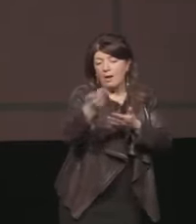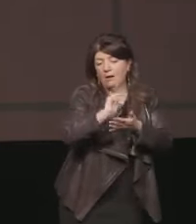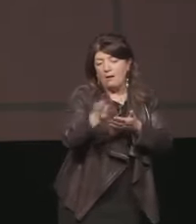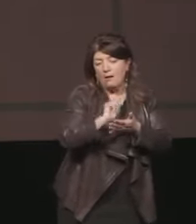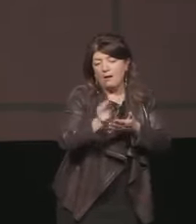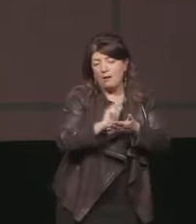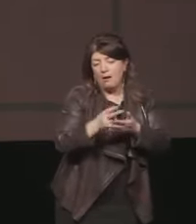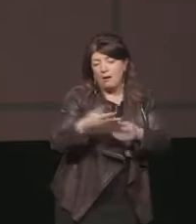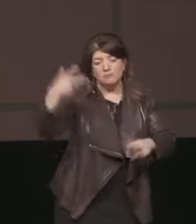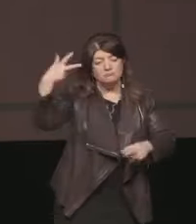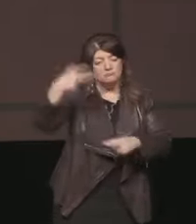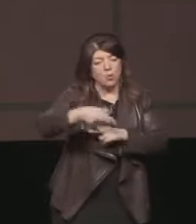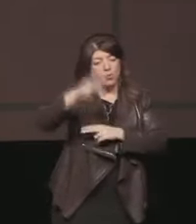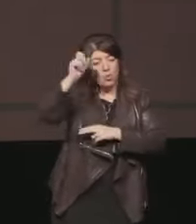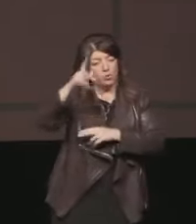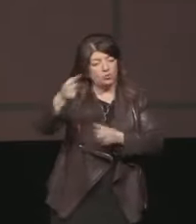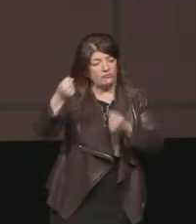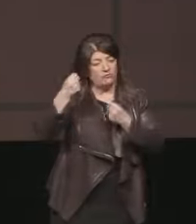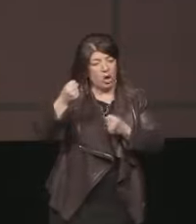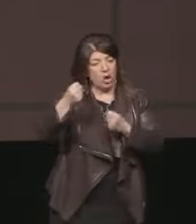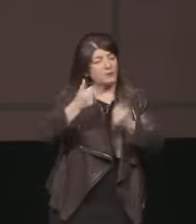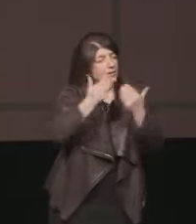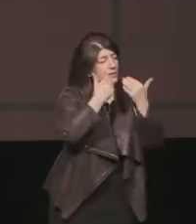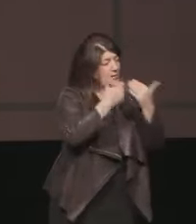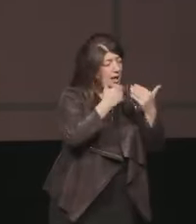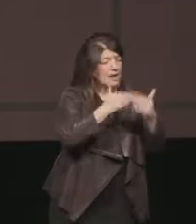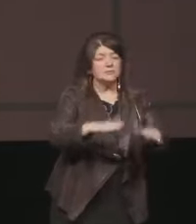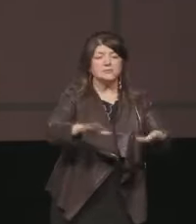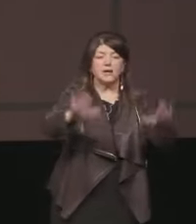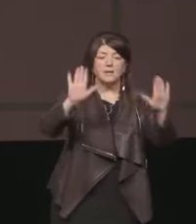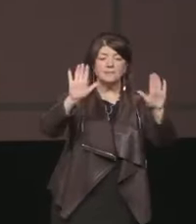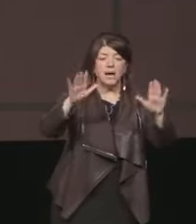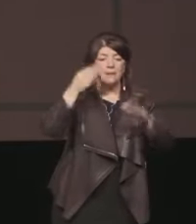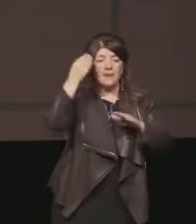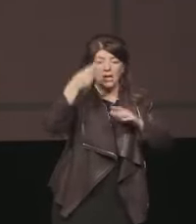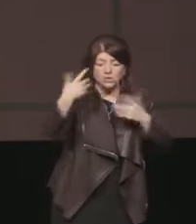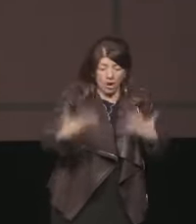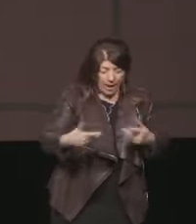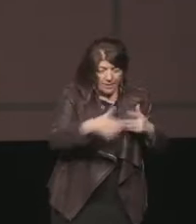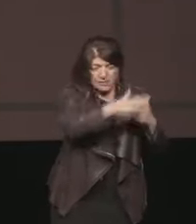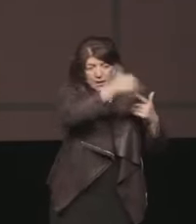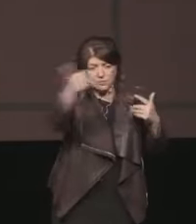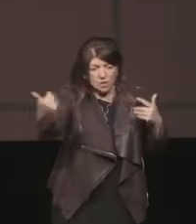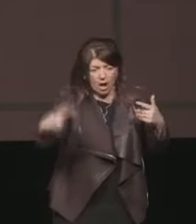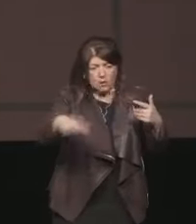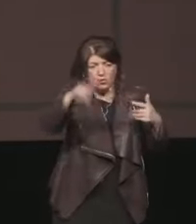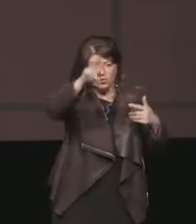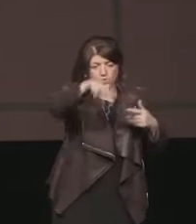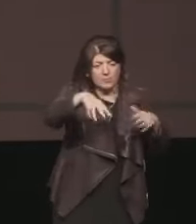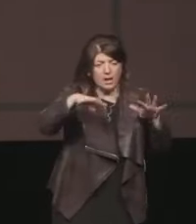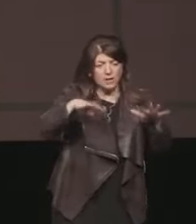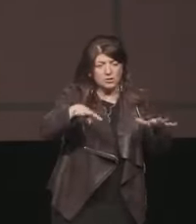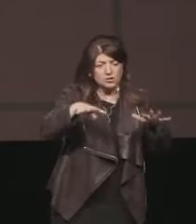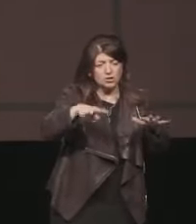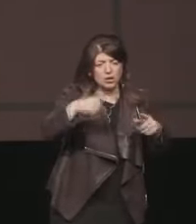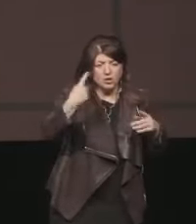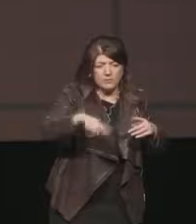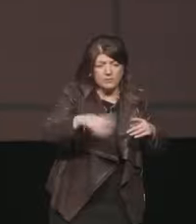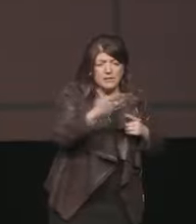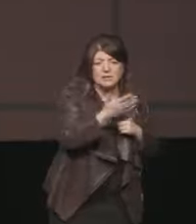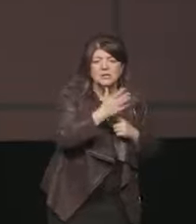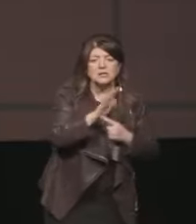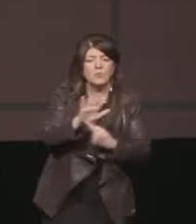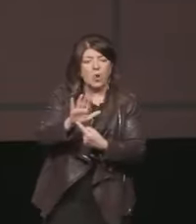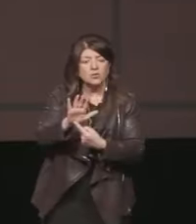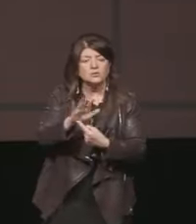ringrazio ora però io ho l'impressione che il 2019 nel mondo sia stato l'anno che ha dimostrato come gli adulti siano in